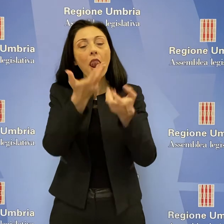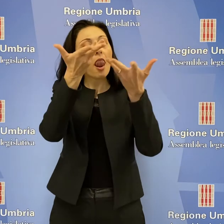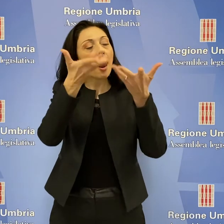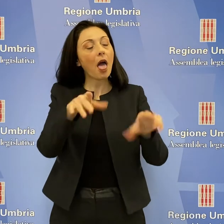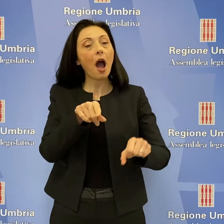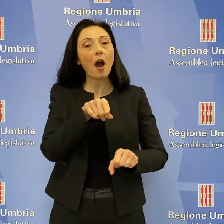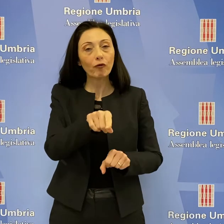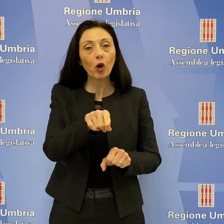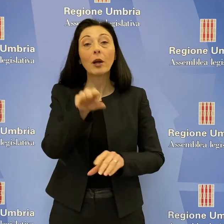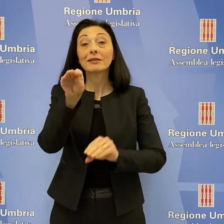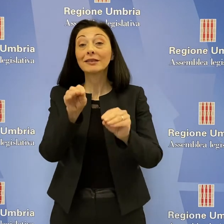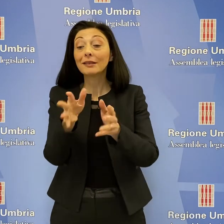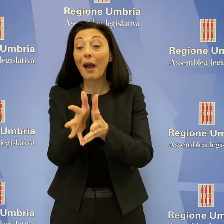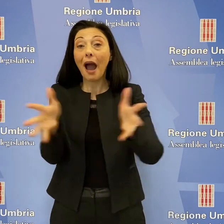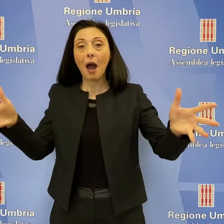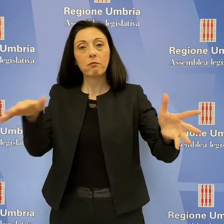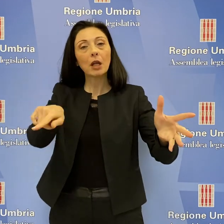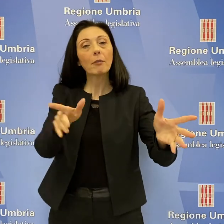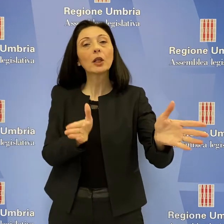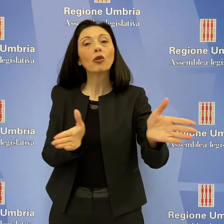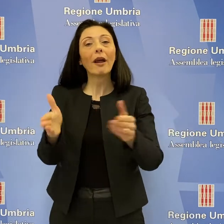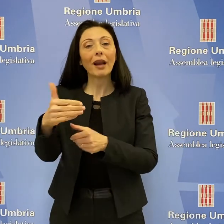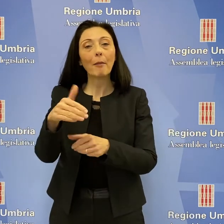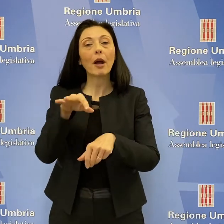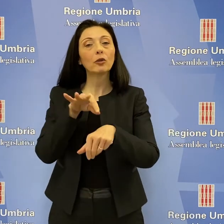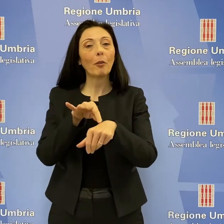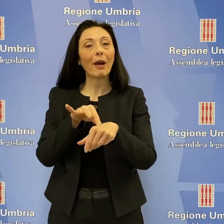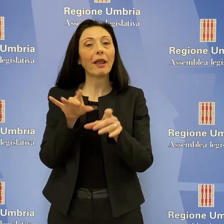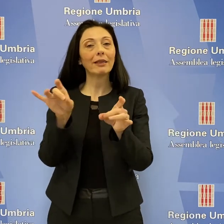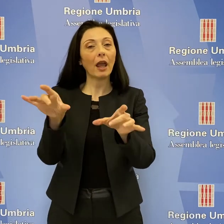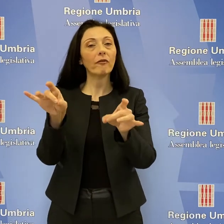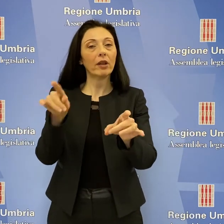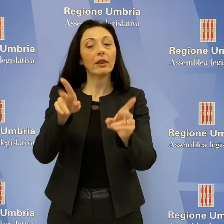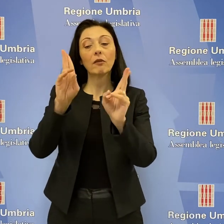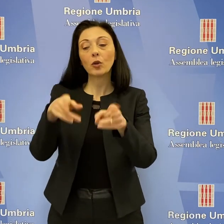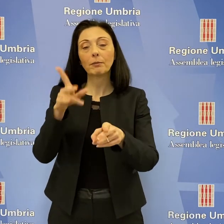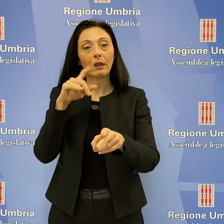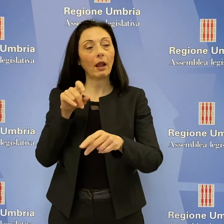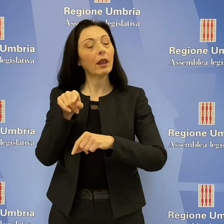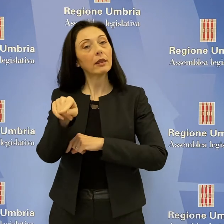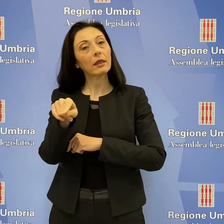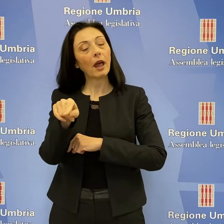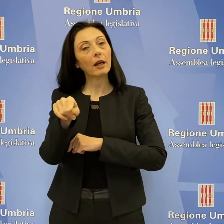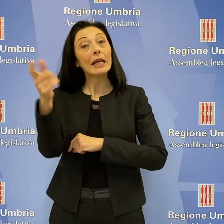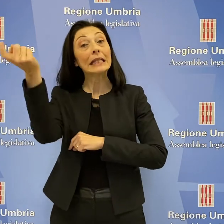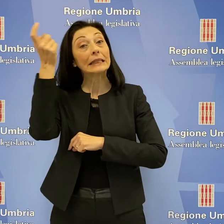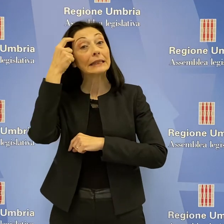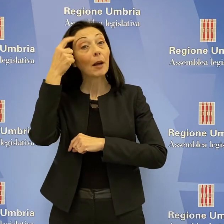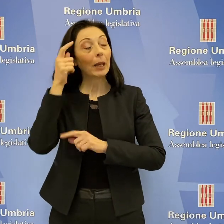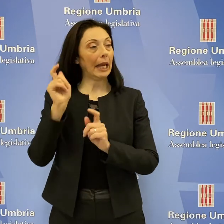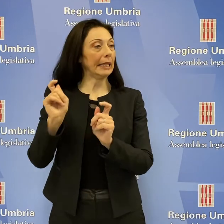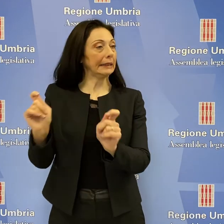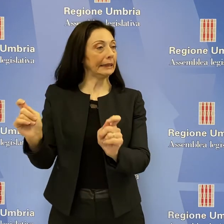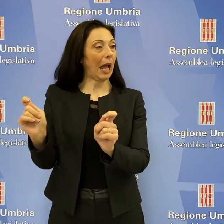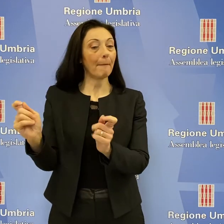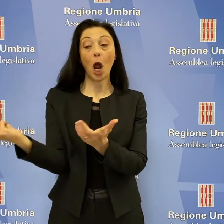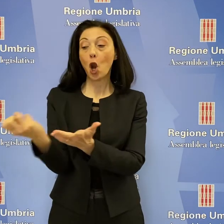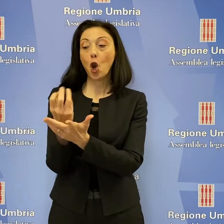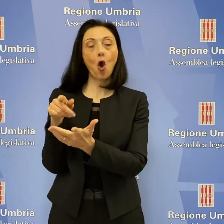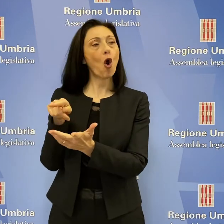fine dei lavori per la sistemazione e l'ampliamento del reparto di malattie infettive dell'ospedale di Terni e per sapere se le notizie di stampa relative al